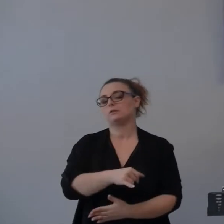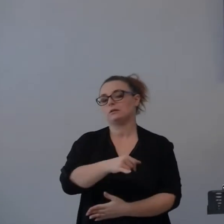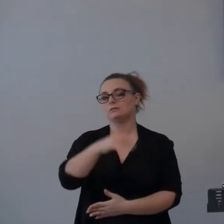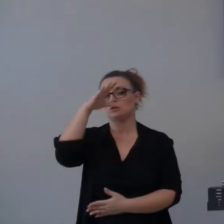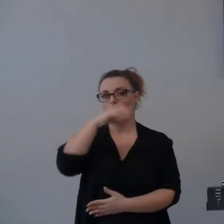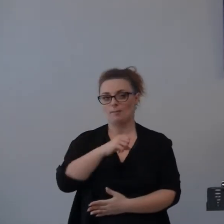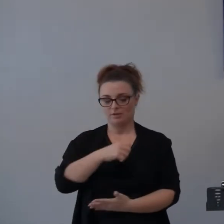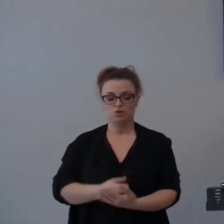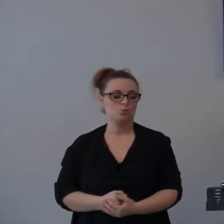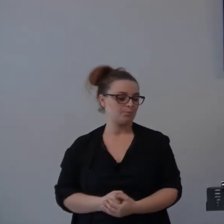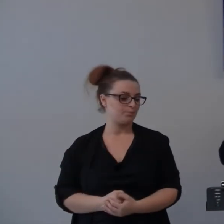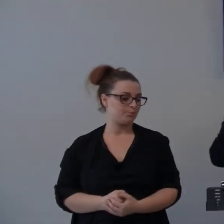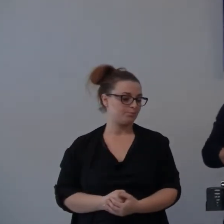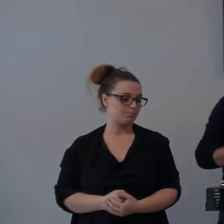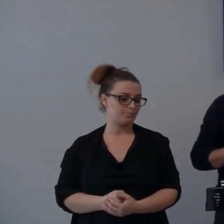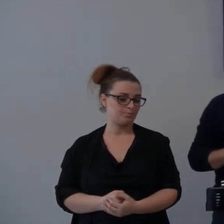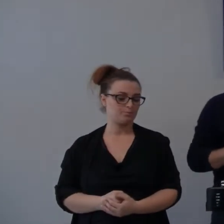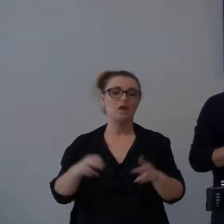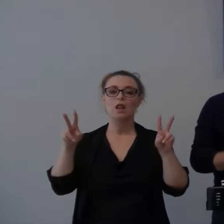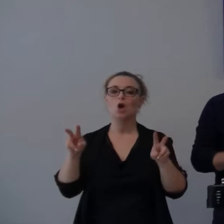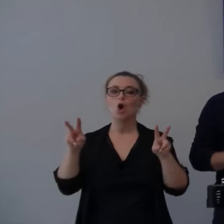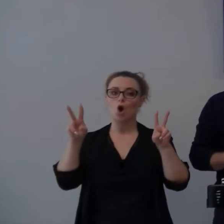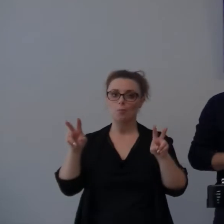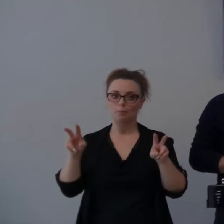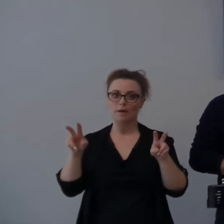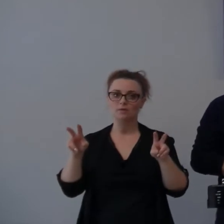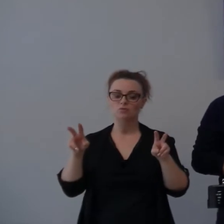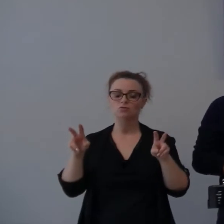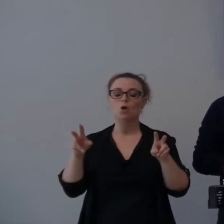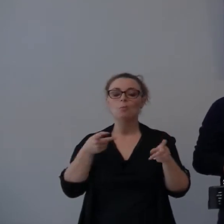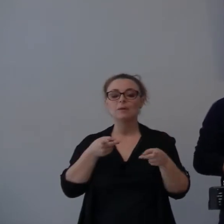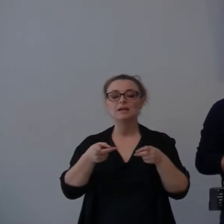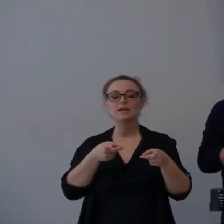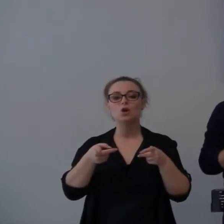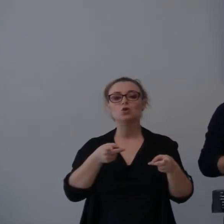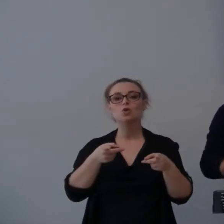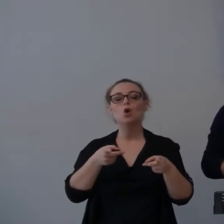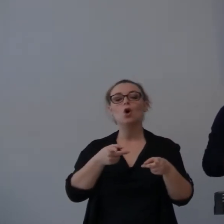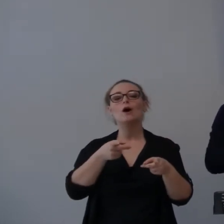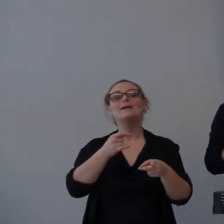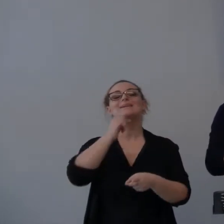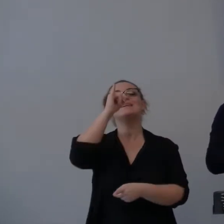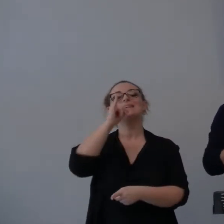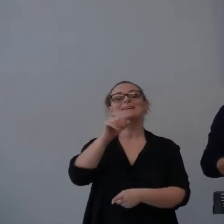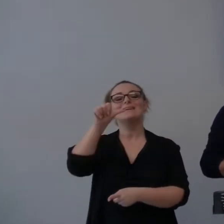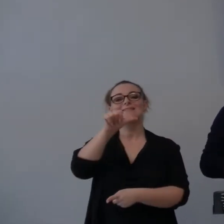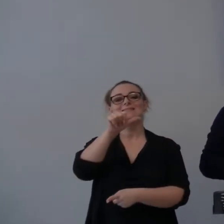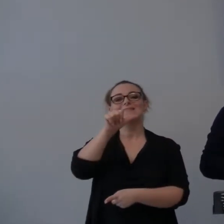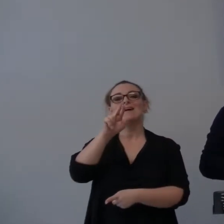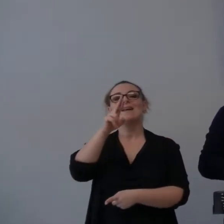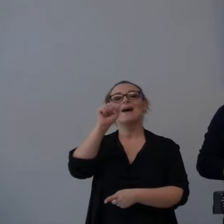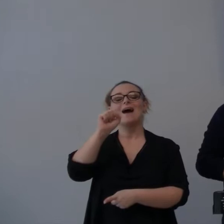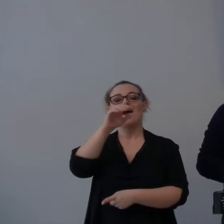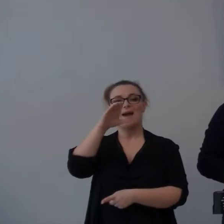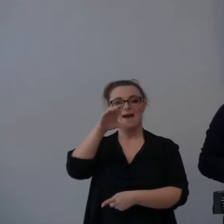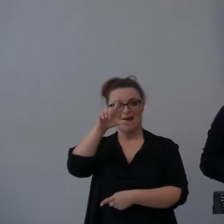si parlava appunto della situazione di Israele in quel momento, del popolo di Dio, nel contesto di questo libro di